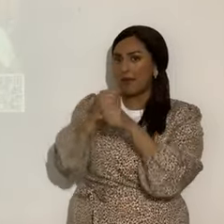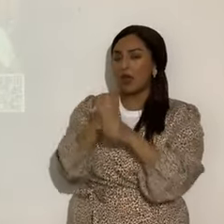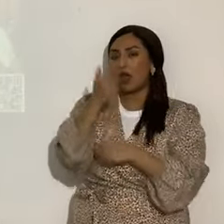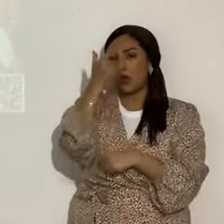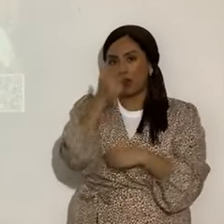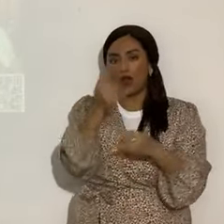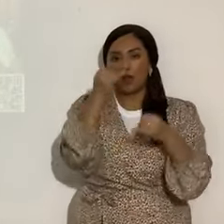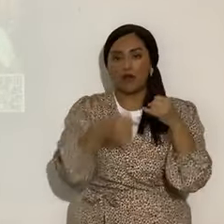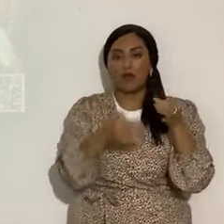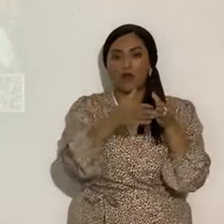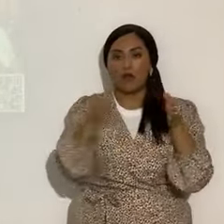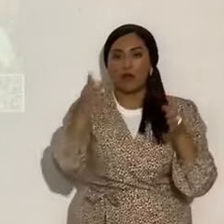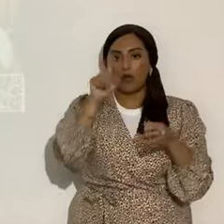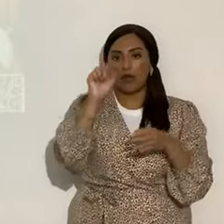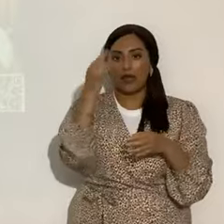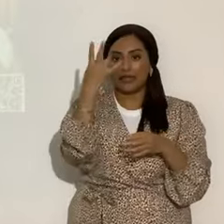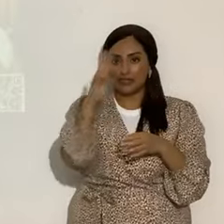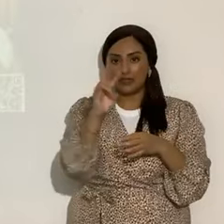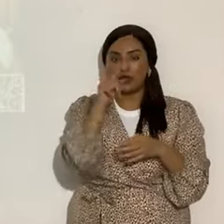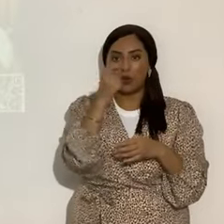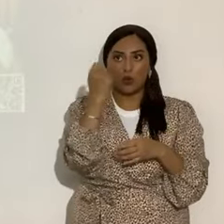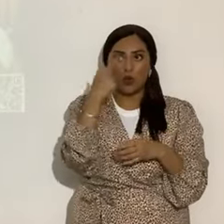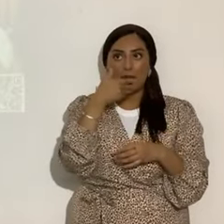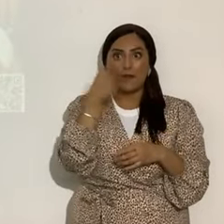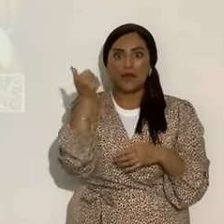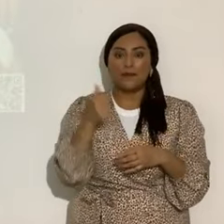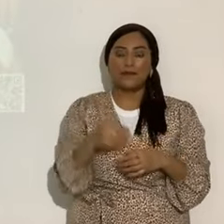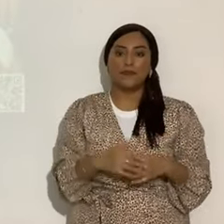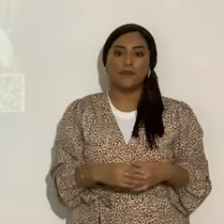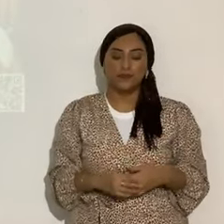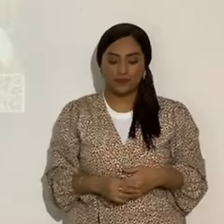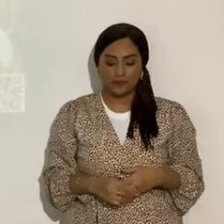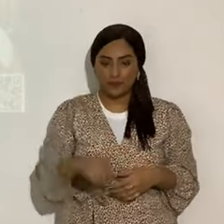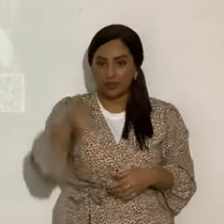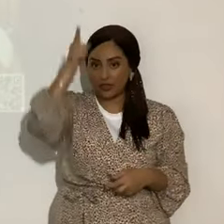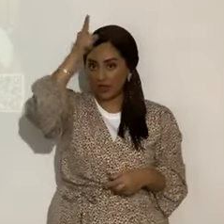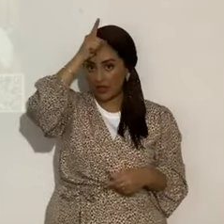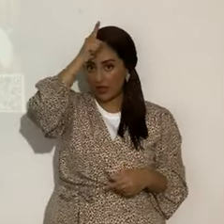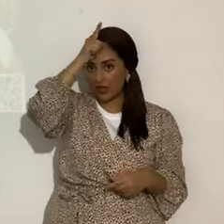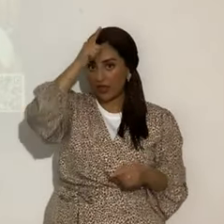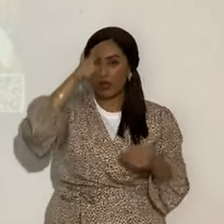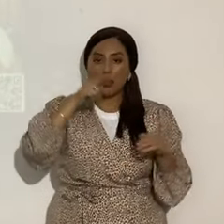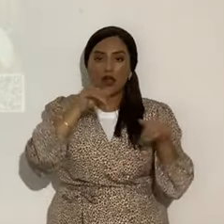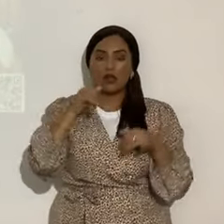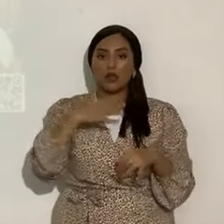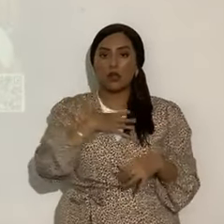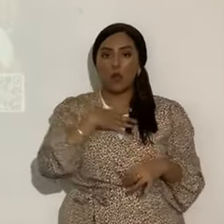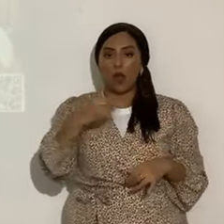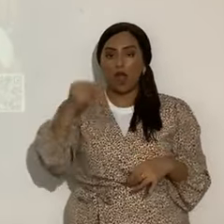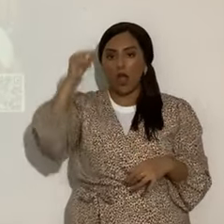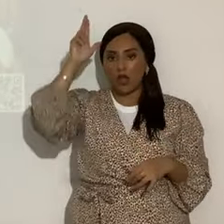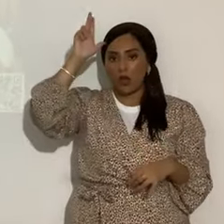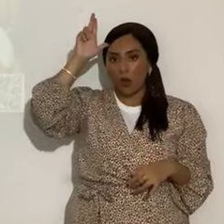117 para que le entiendas. Entonces, el unicornio es un caballo blanco con patas de antílope.